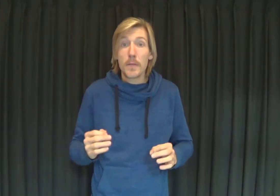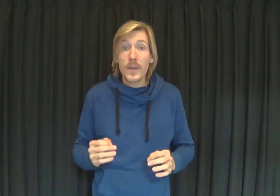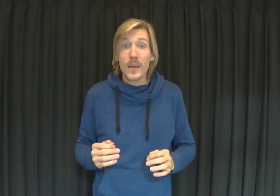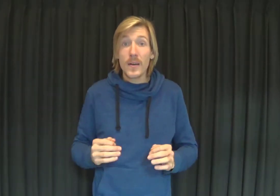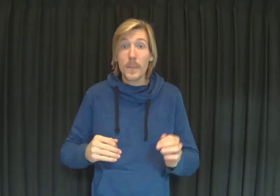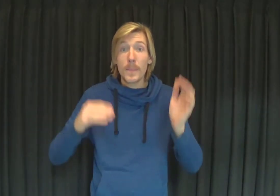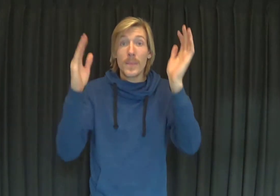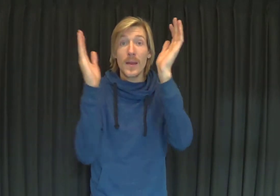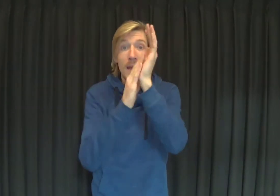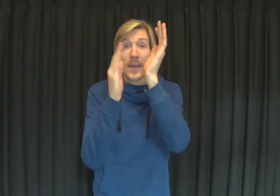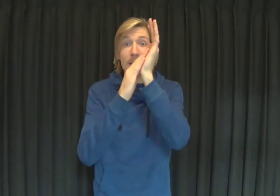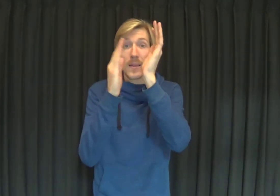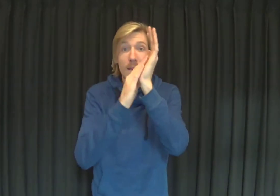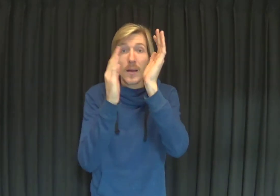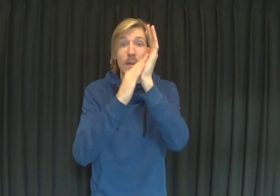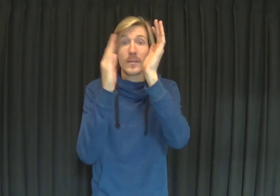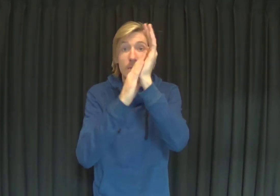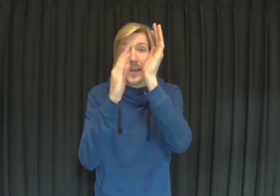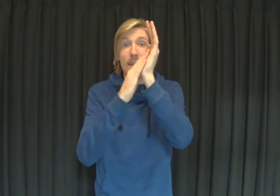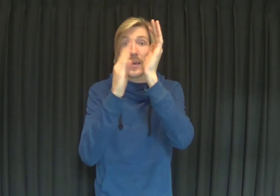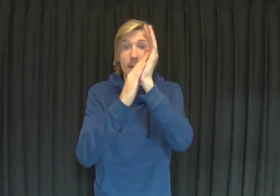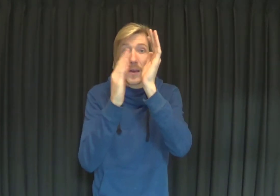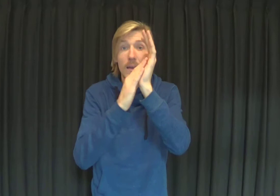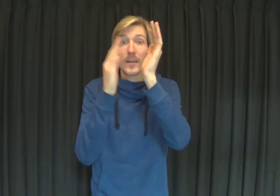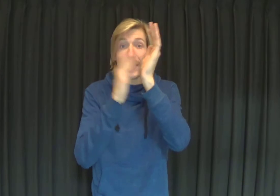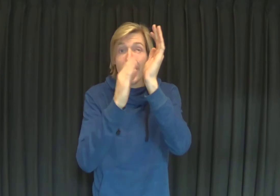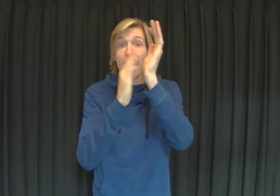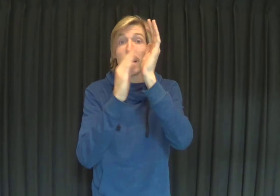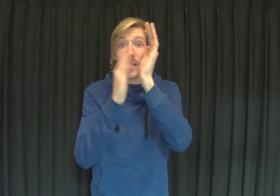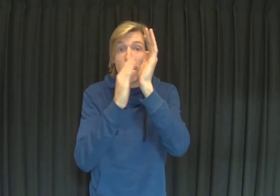vier, twee, vier.